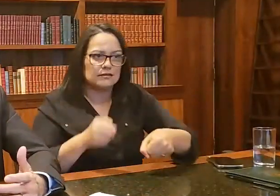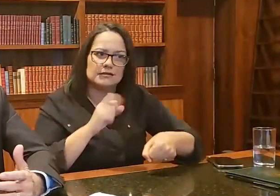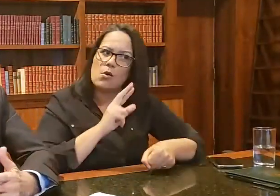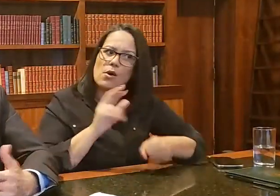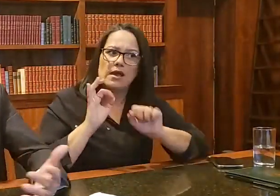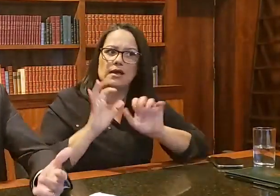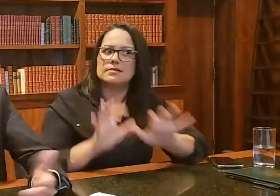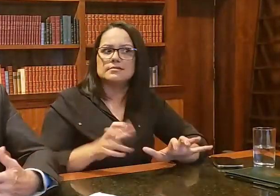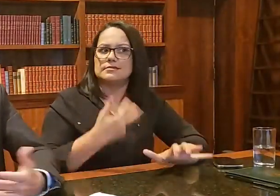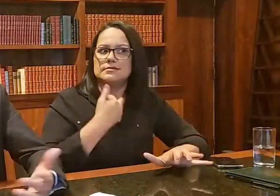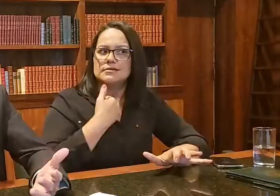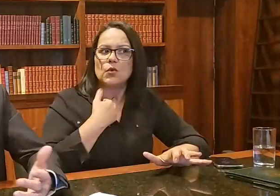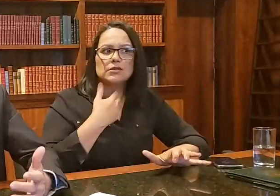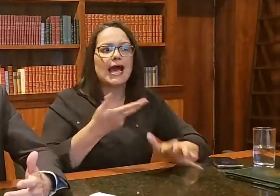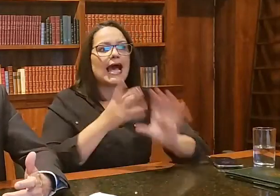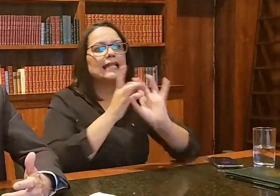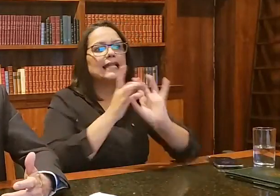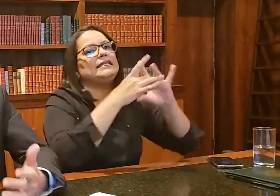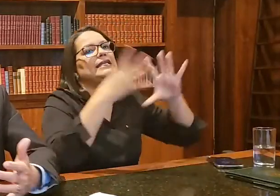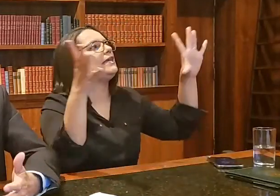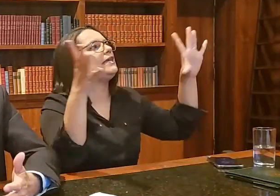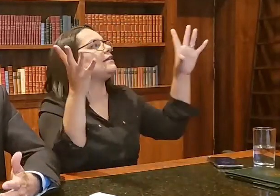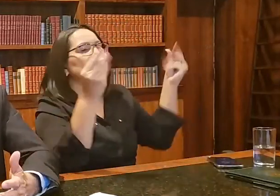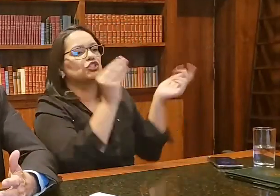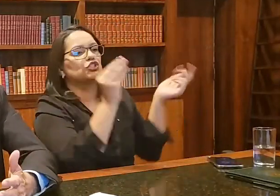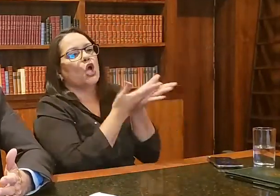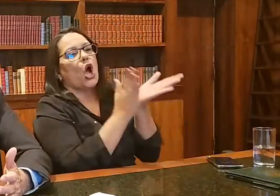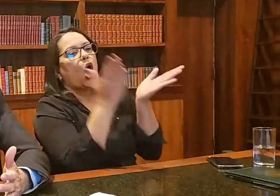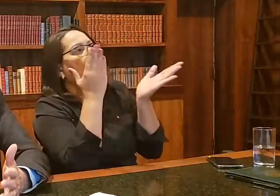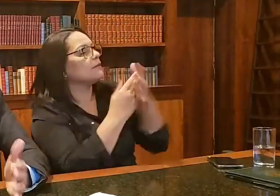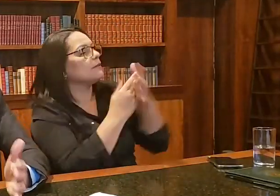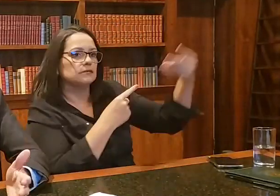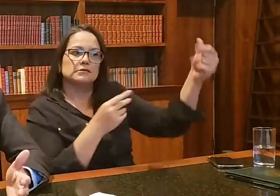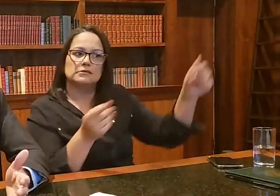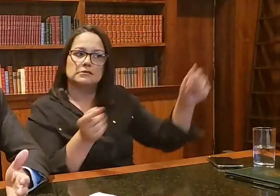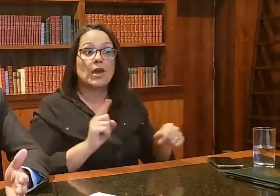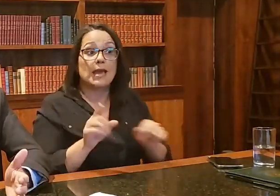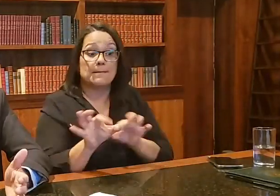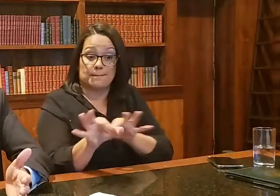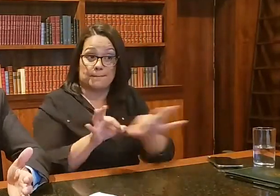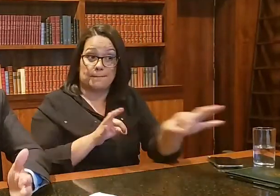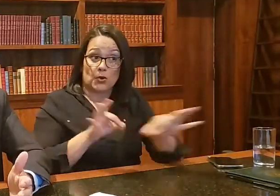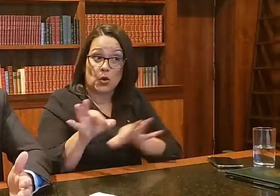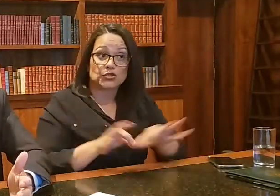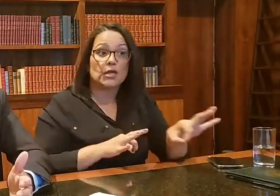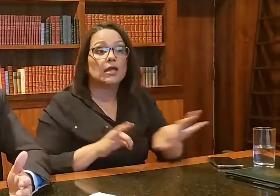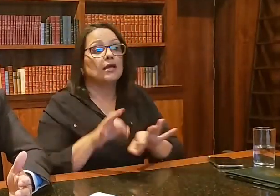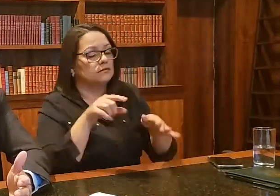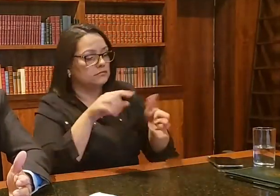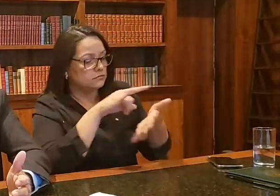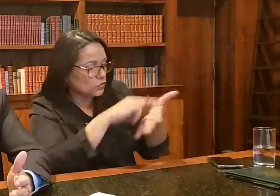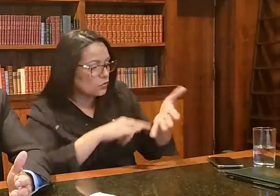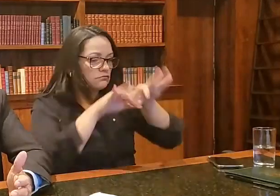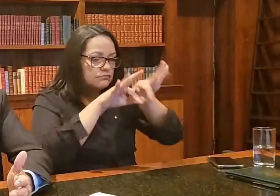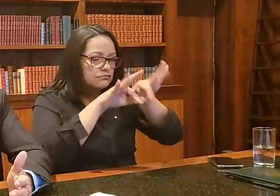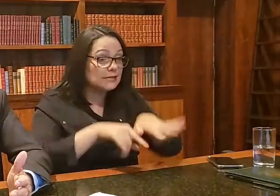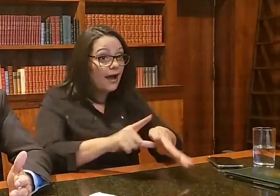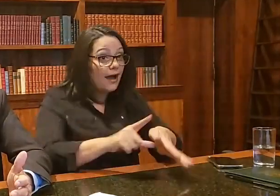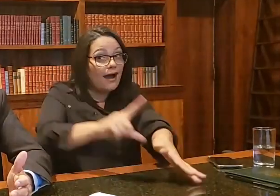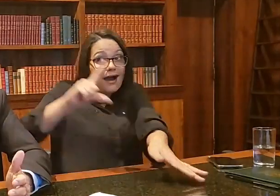dessa forma disponível no mercado. isso vem de projetos, de acordos que fizemos lá atrás.